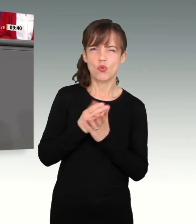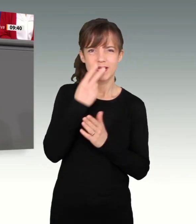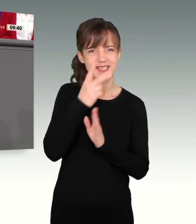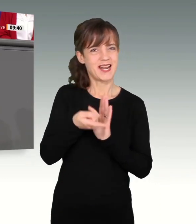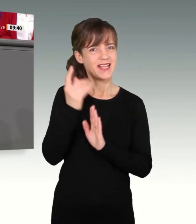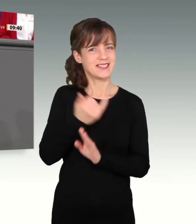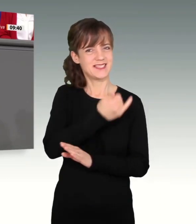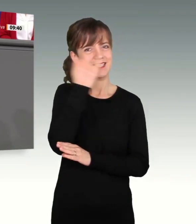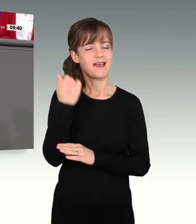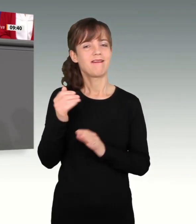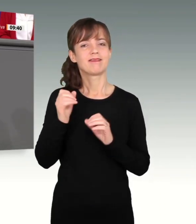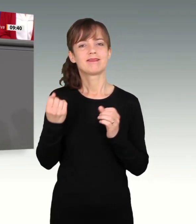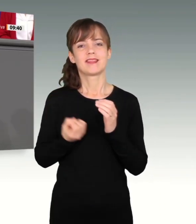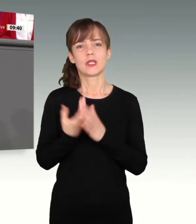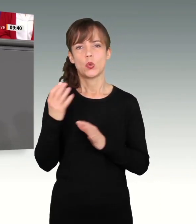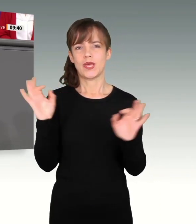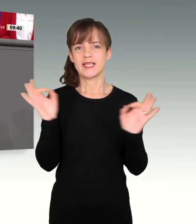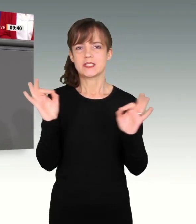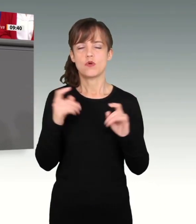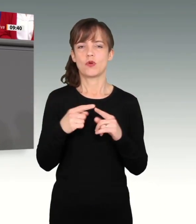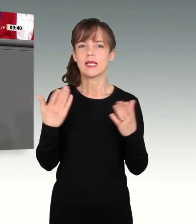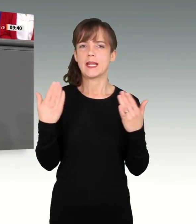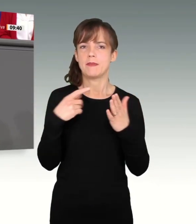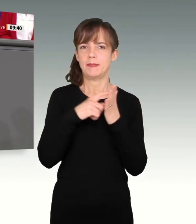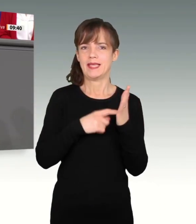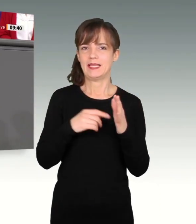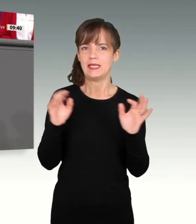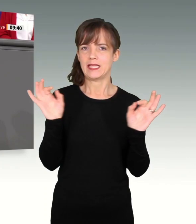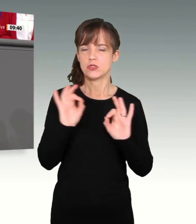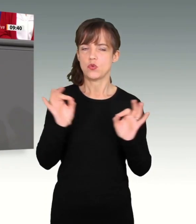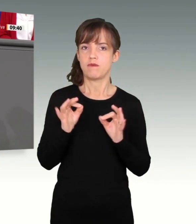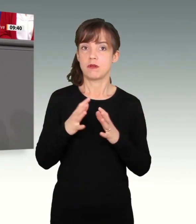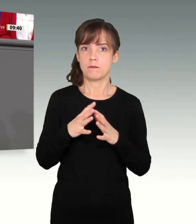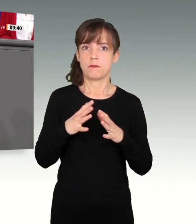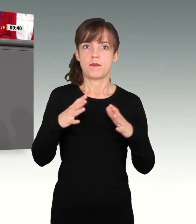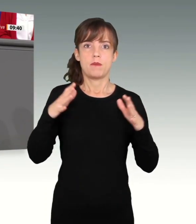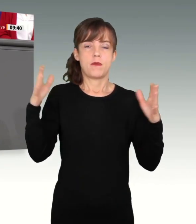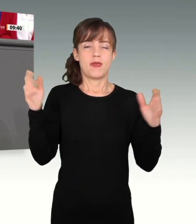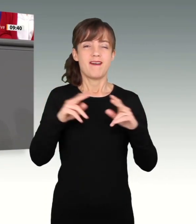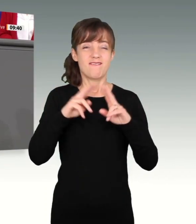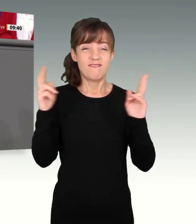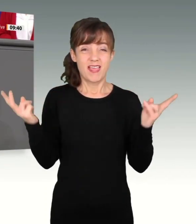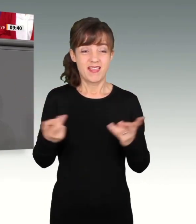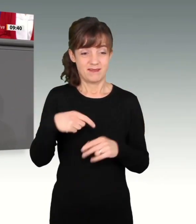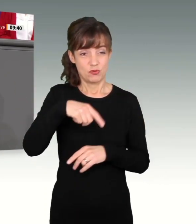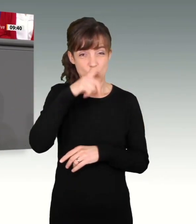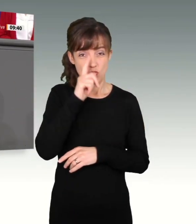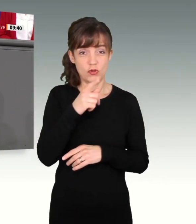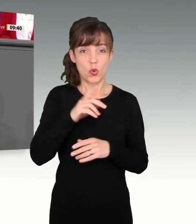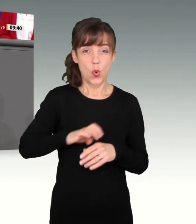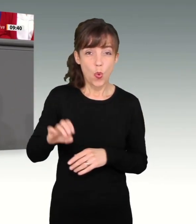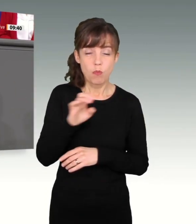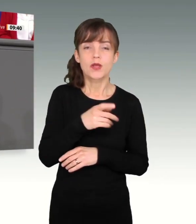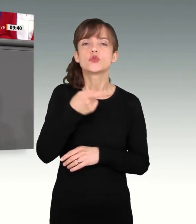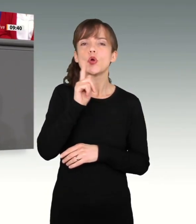Naturkatastrophen und klimabedingte Katastrophen massiv zugenommen haben, weltweit in Deutschland und Europa. In Deutschland haben wir